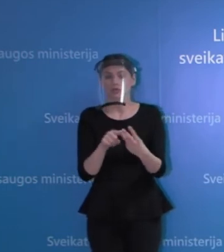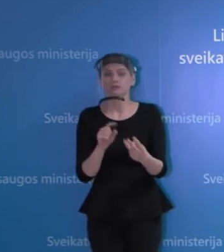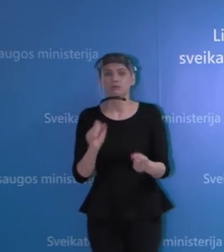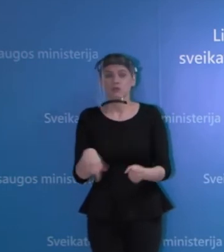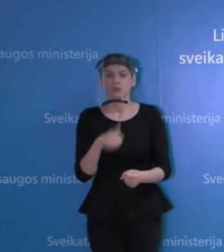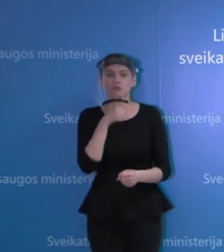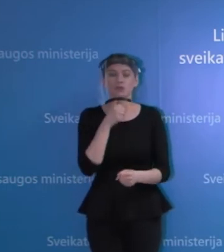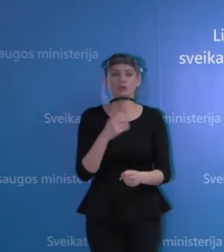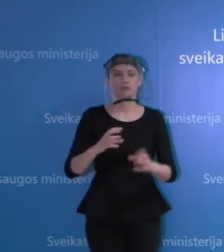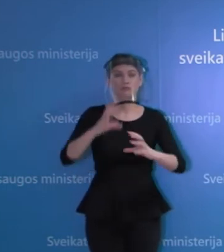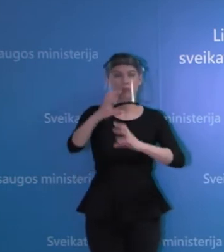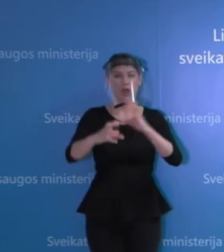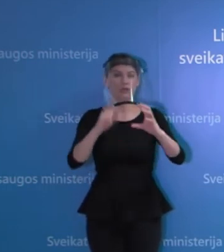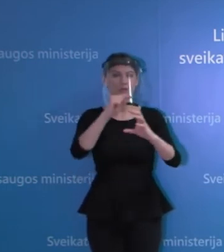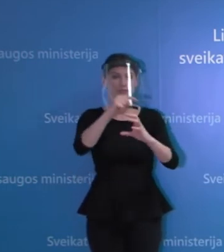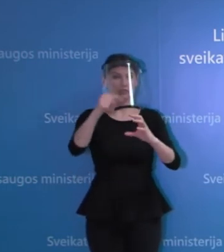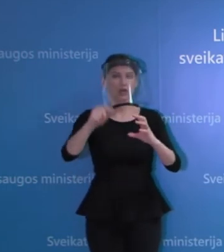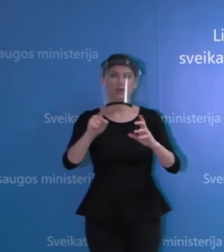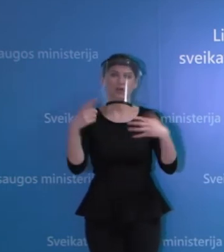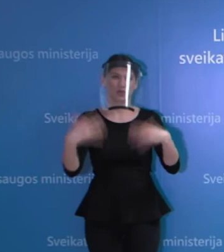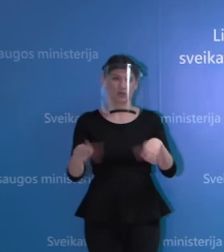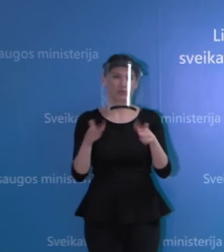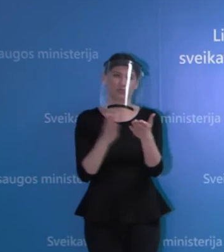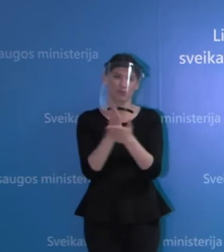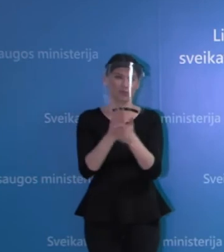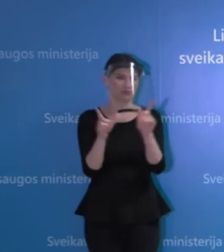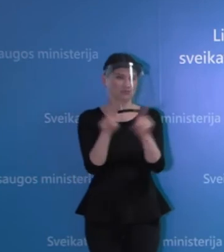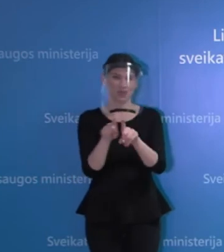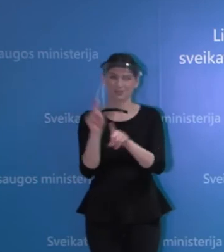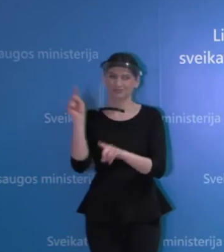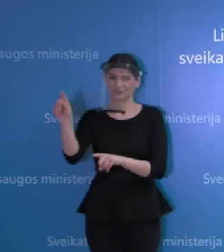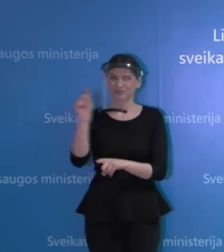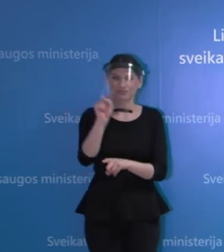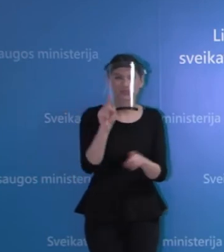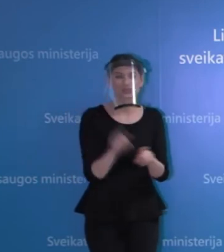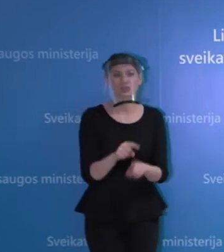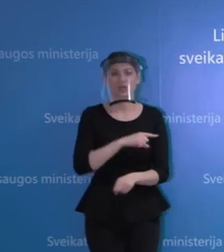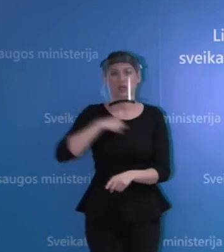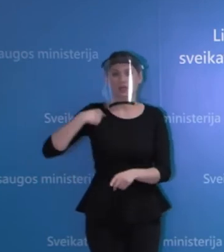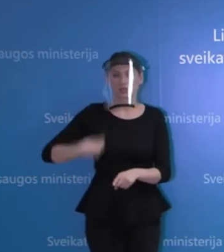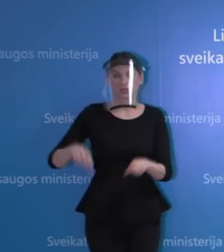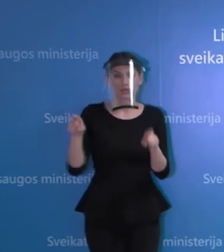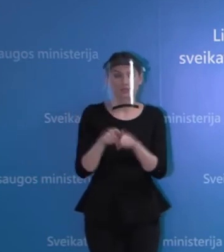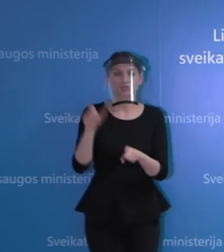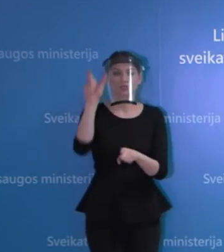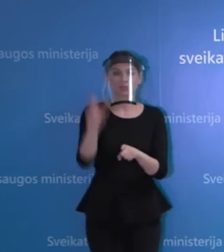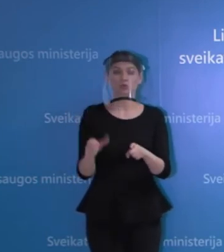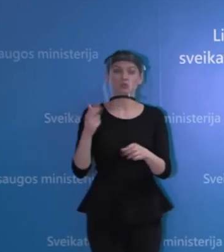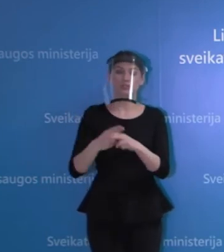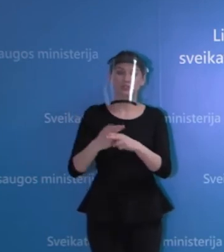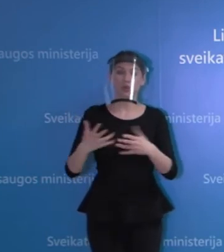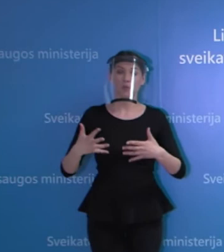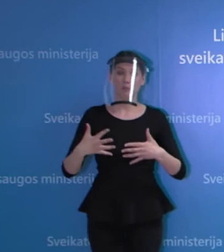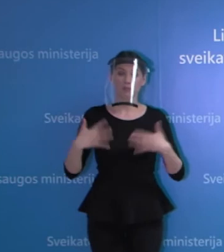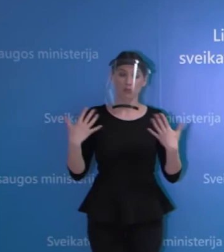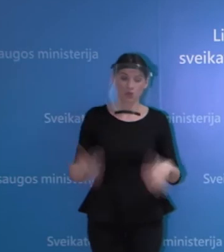matyt kažkokią didelę naujieną tą patį, kiek aš žinau, yra užfiksavę ir kiniai. Sunku pasakyti,